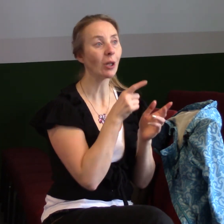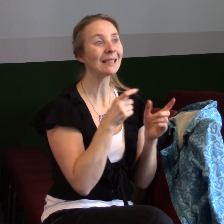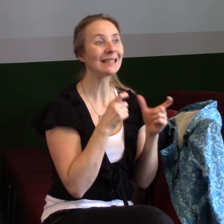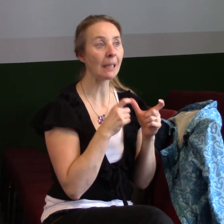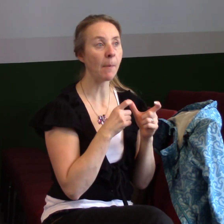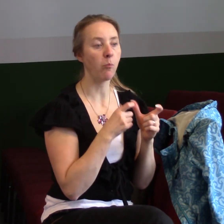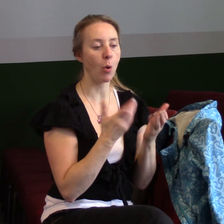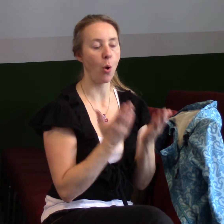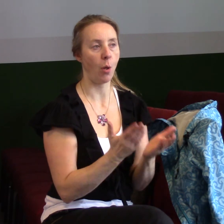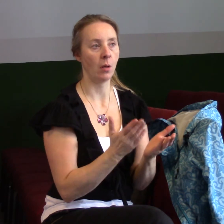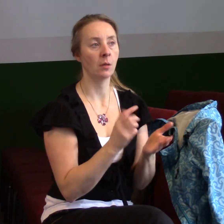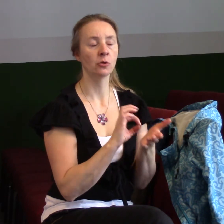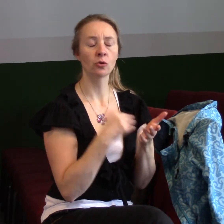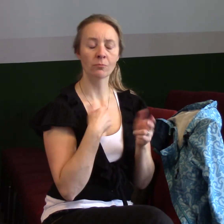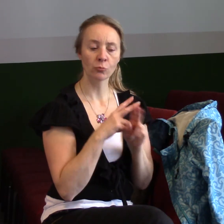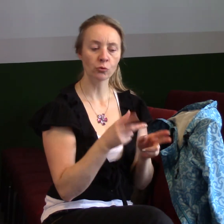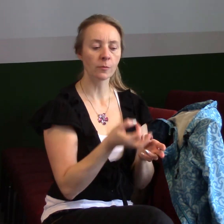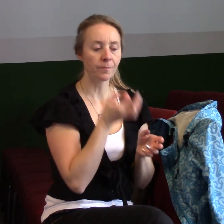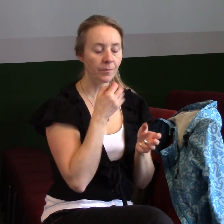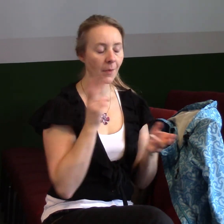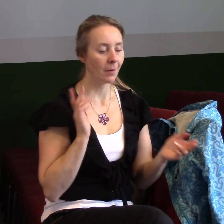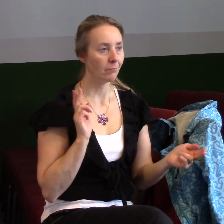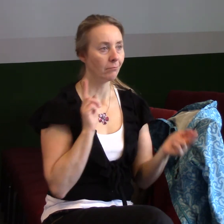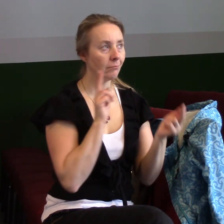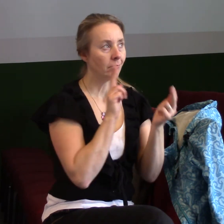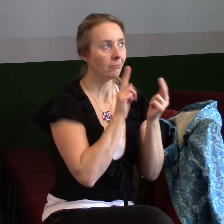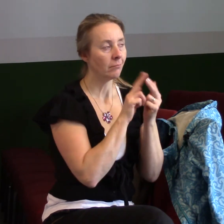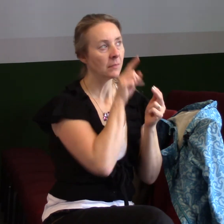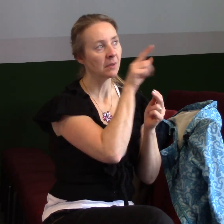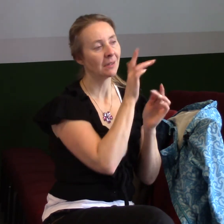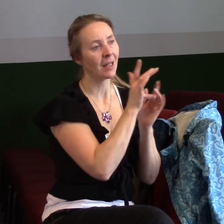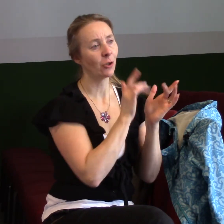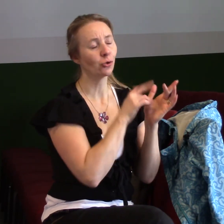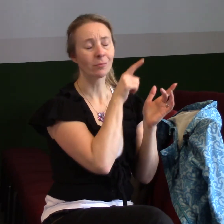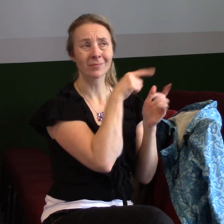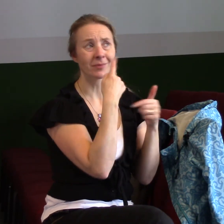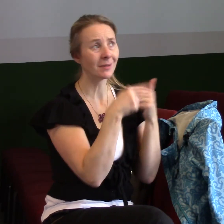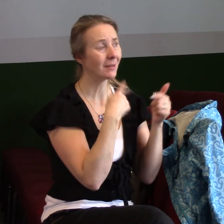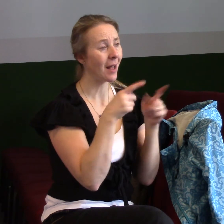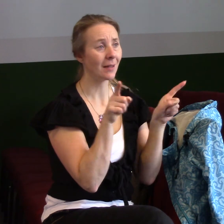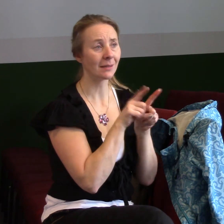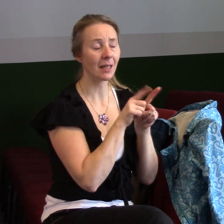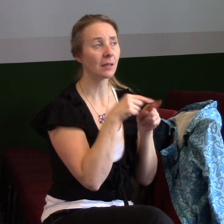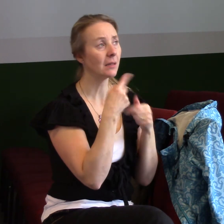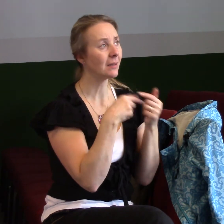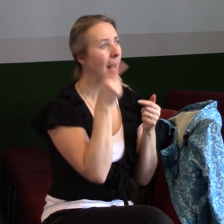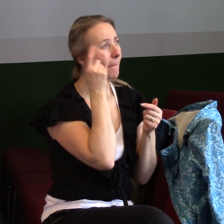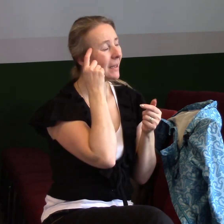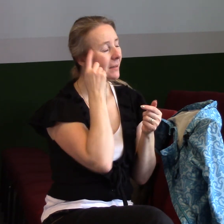Že se můžete k Ježíši vztáhnout a říct si, on je pořád stejný. On stále na mě myslí a já jsem si šel